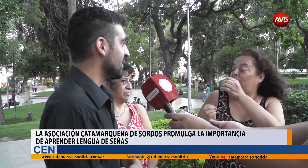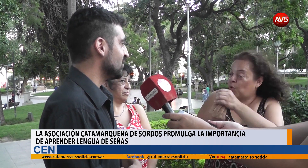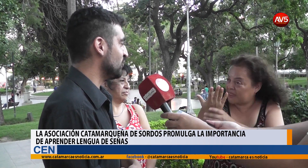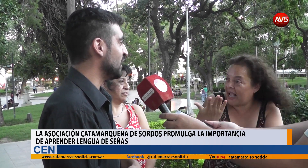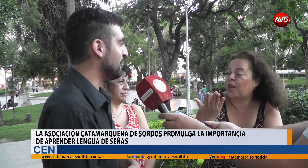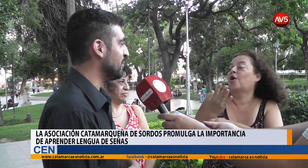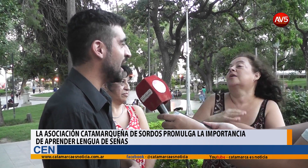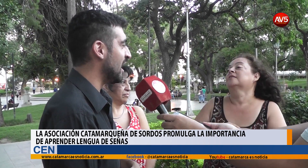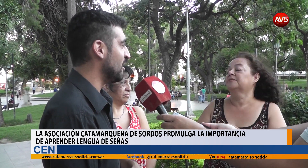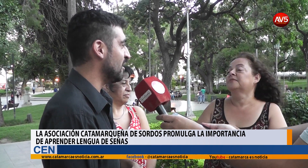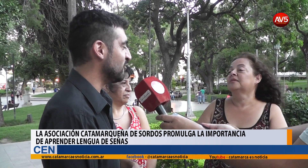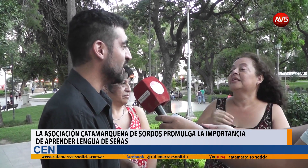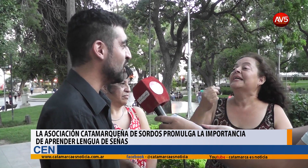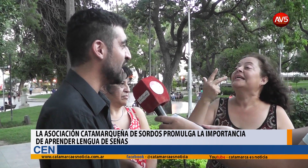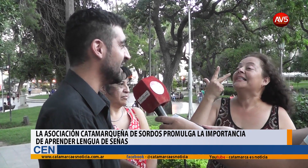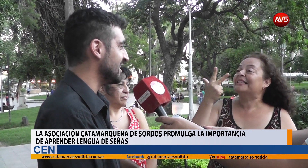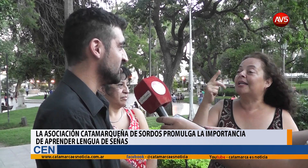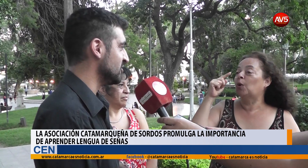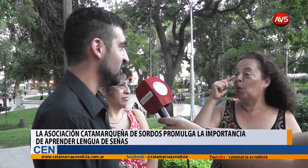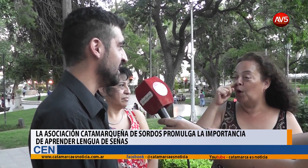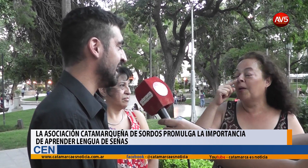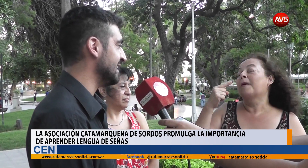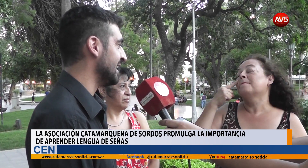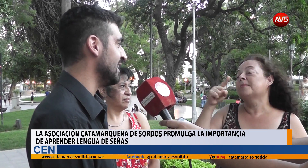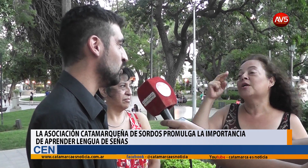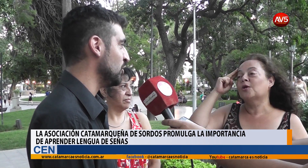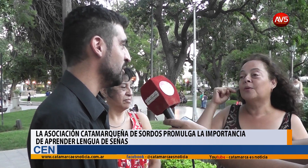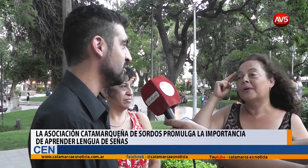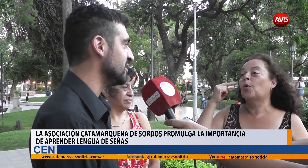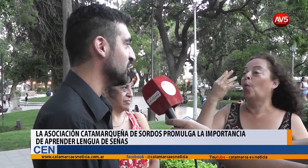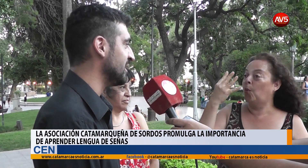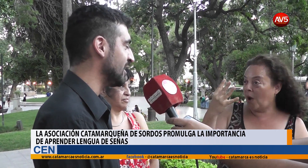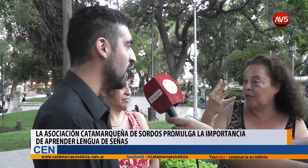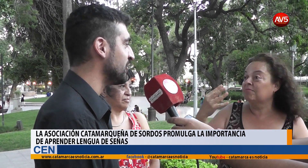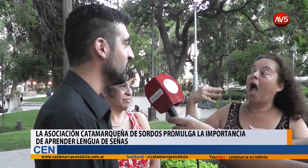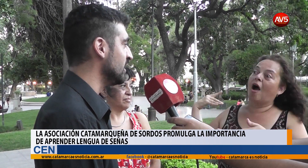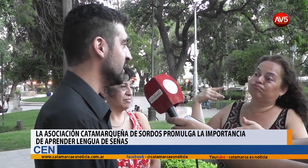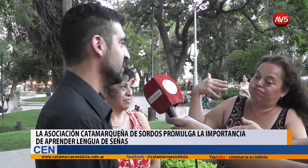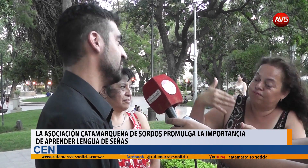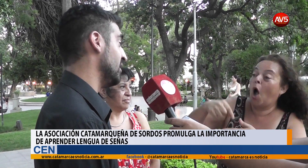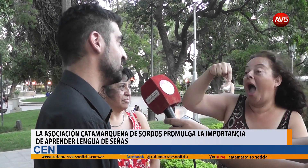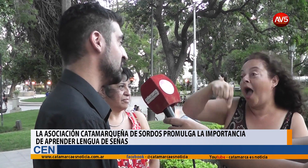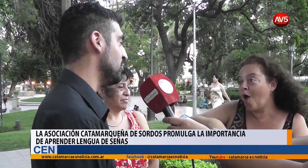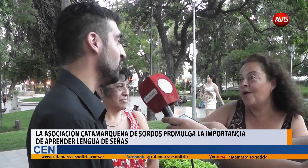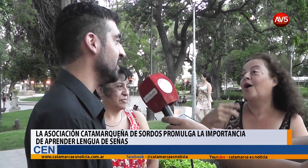Yo fui la primera fundadora de la asociación el 3 de junio de 1994. Bueno, hace un tiempo, hoy